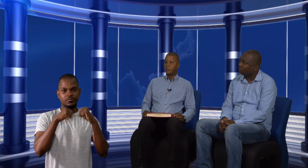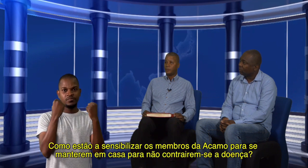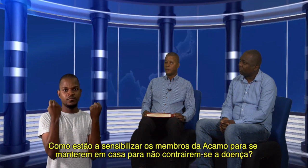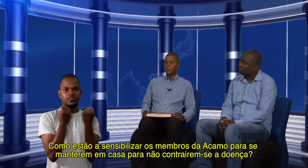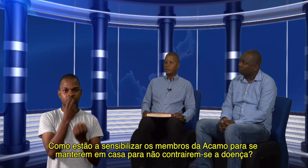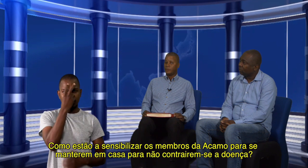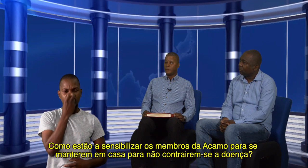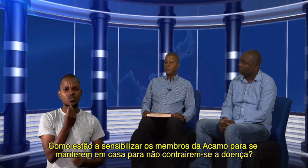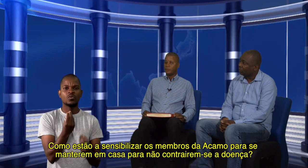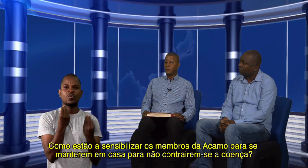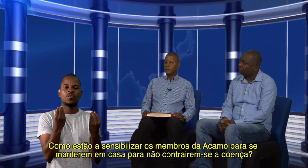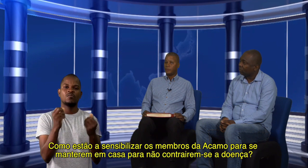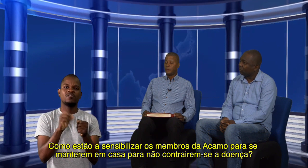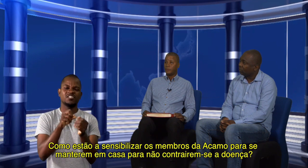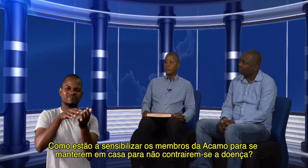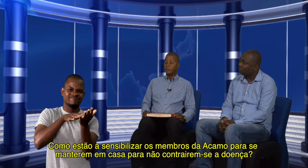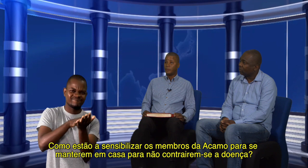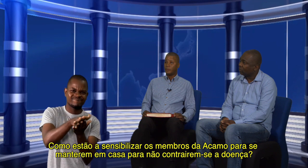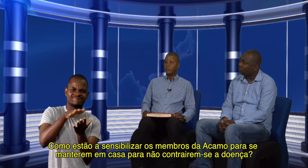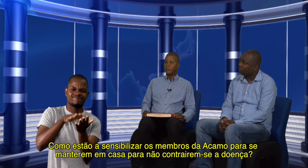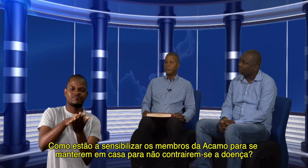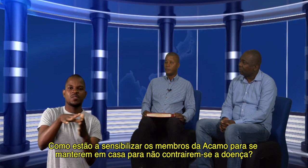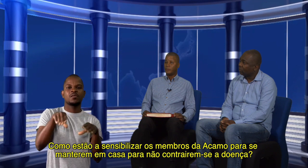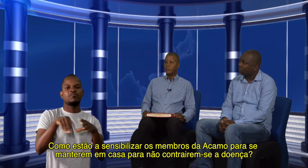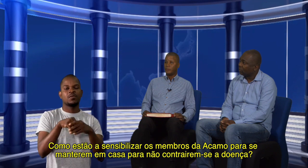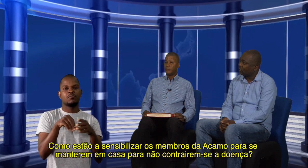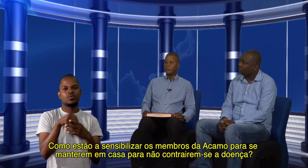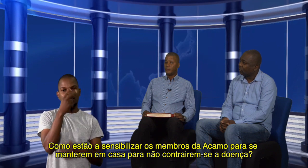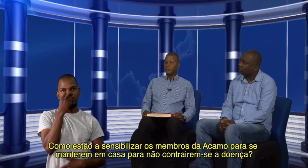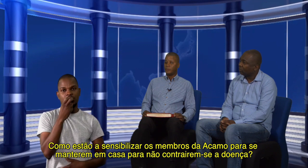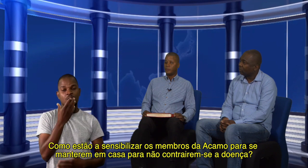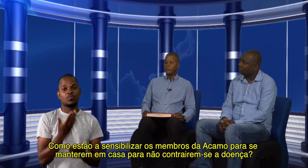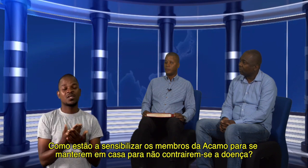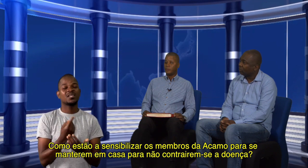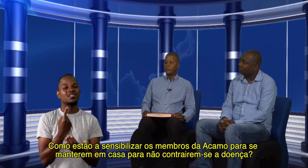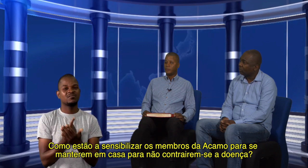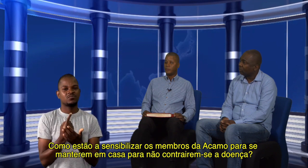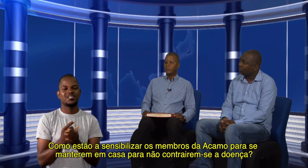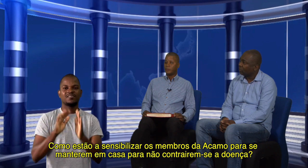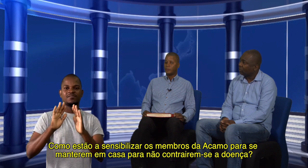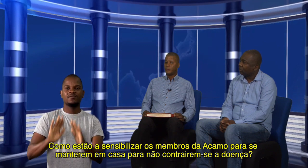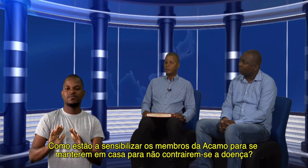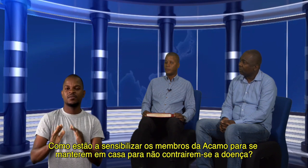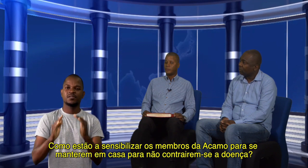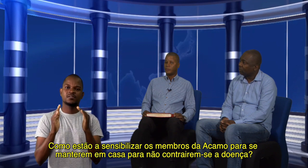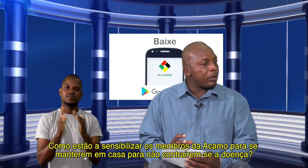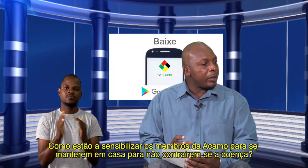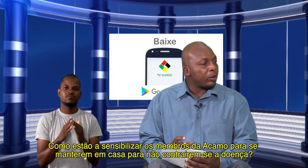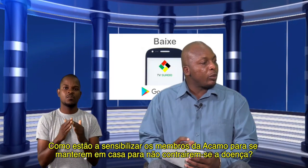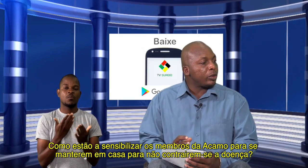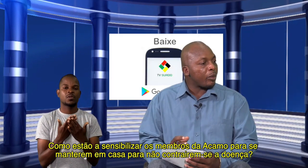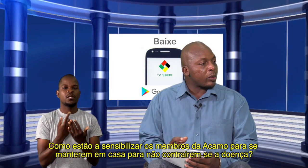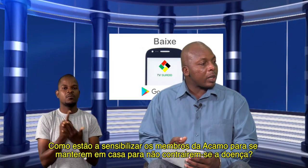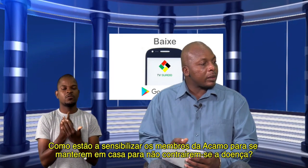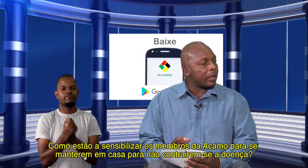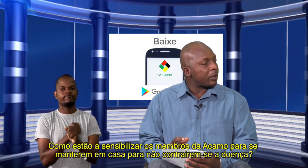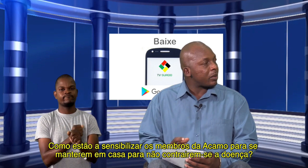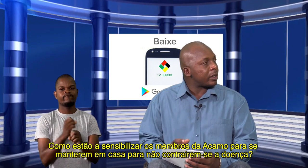Que tipo de trabalho tem realizado a nível da CAM para acessibilizar os membros que neste momento é um momento muito importante que as pessoas